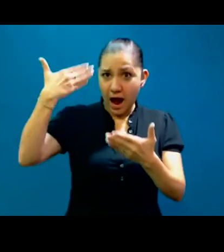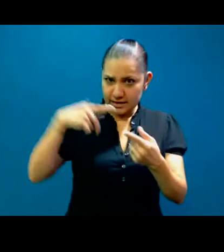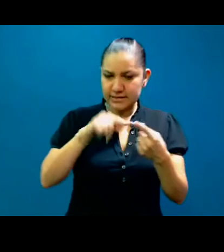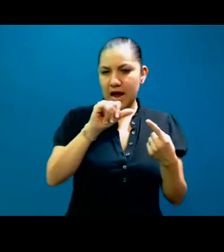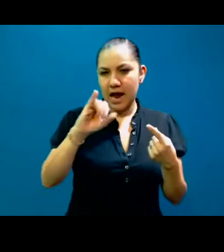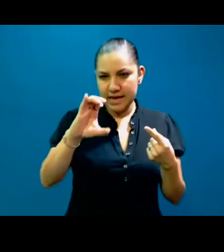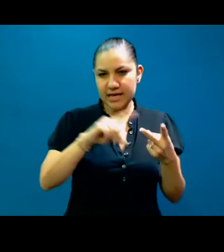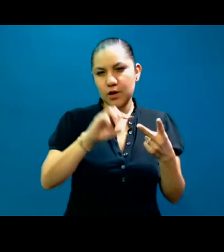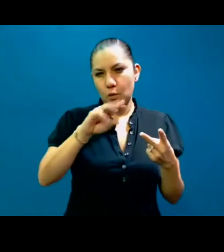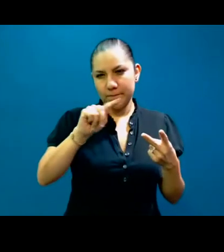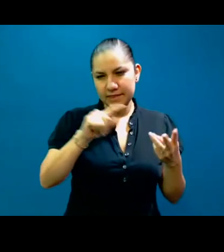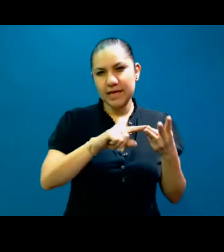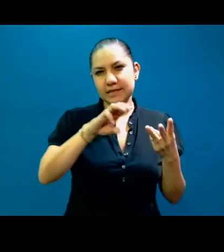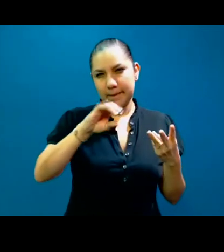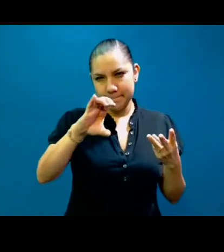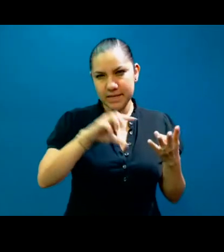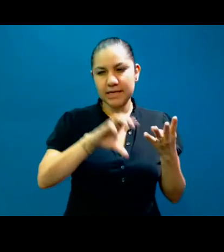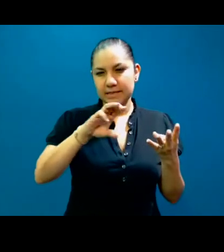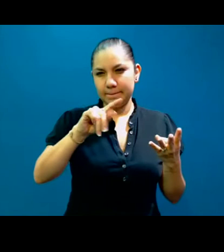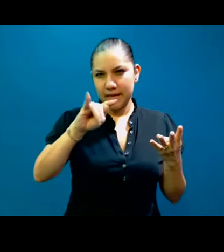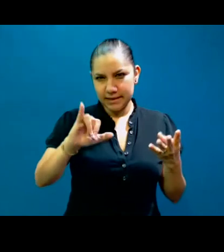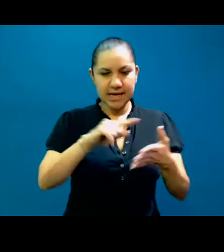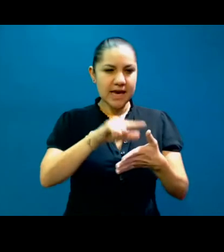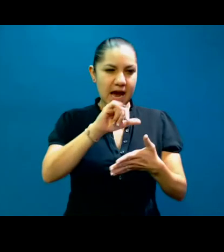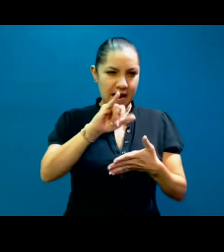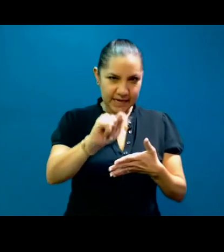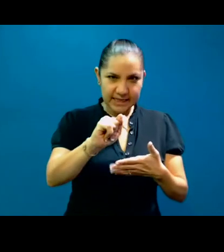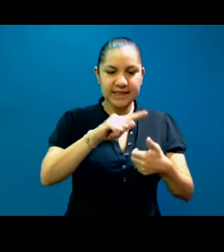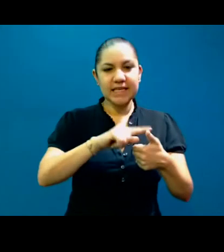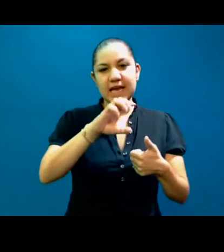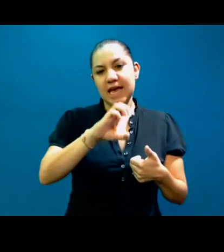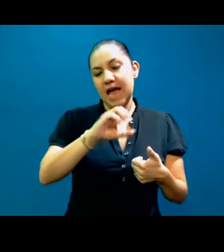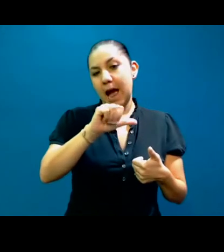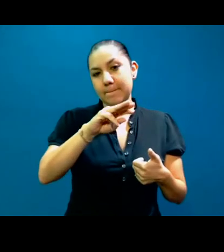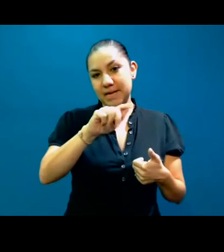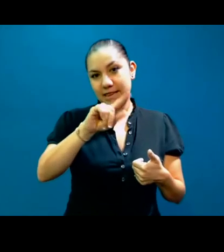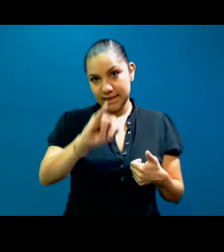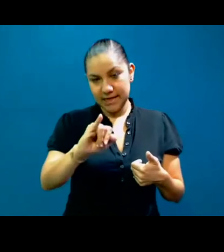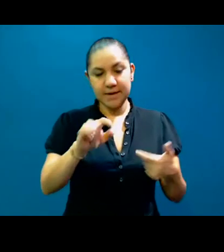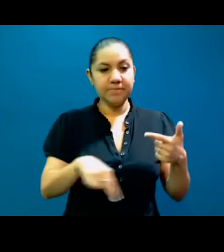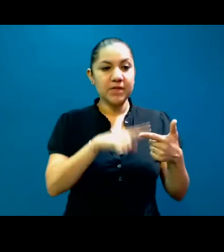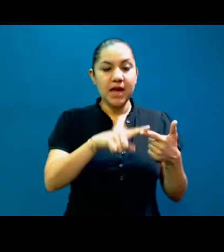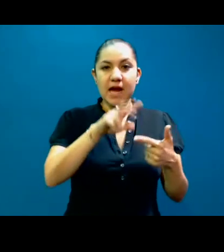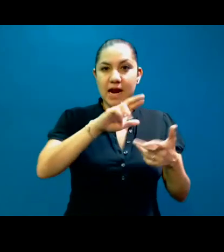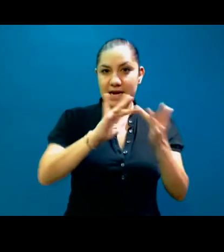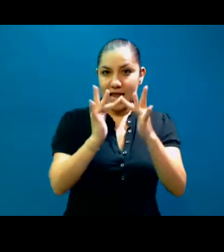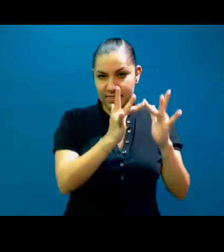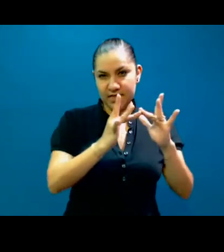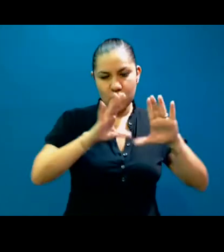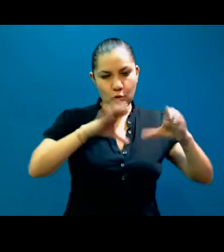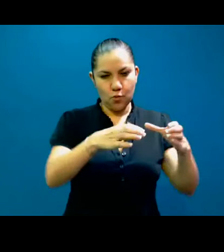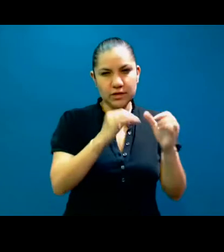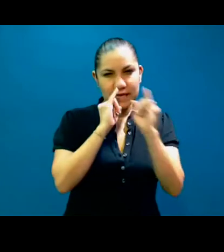del CEMIC, del CEMETLI, de ITLS, de AMETLI, de la Red de Intérpretes y Traductores Comunitarios, que es una red de